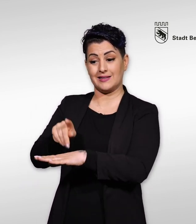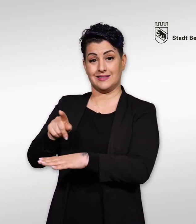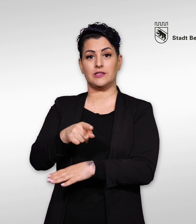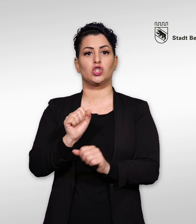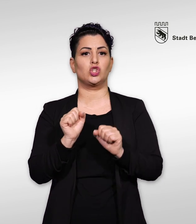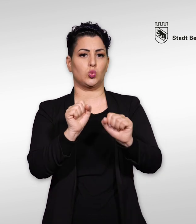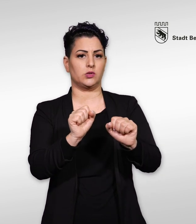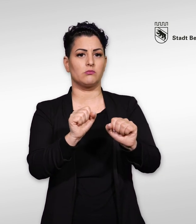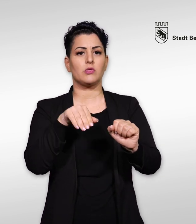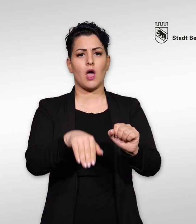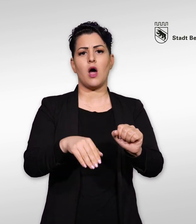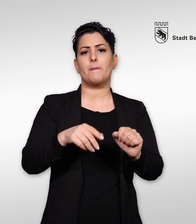Personalreglements verankert.